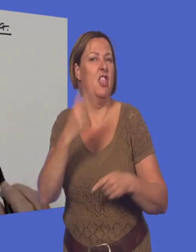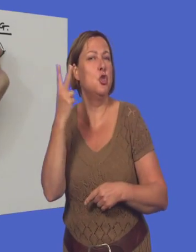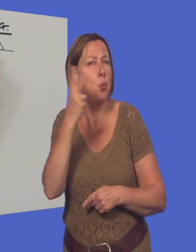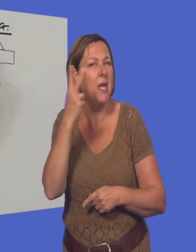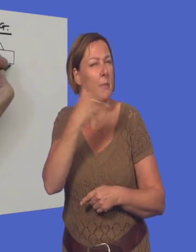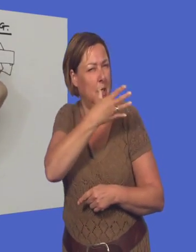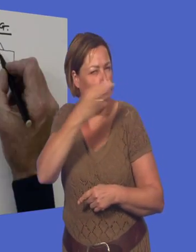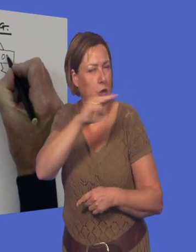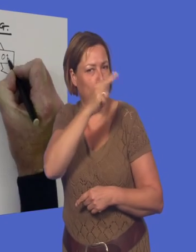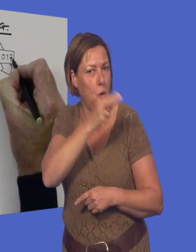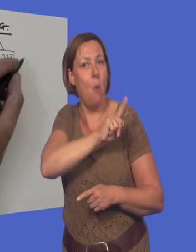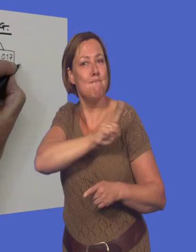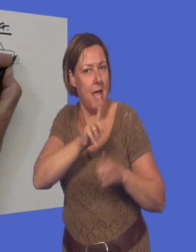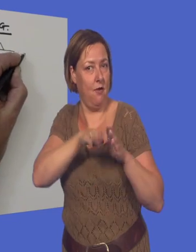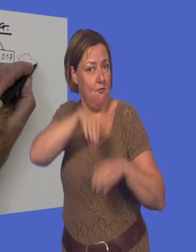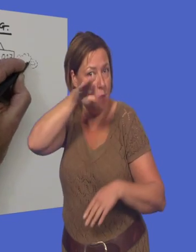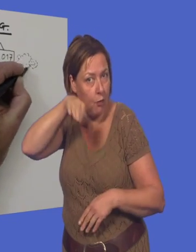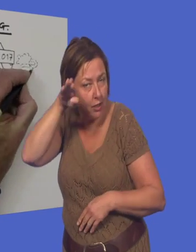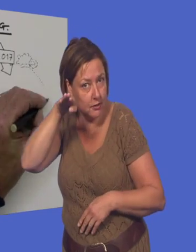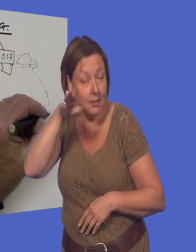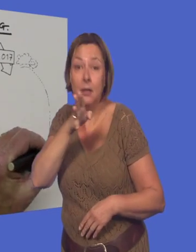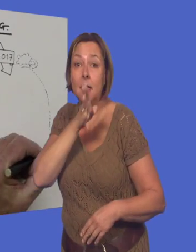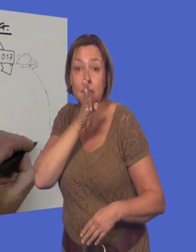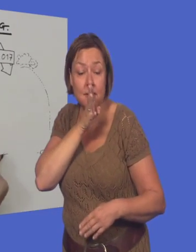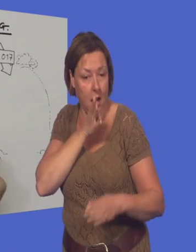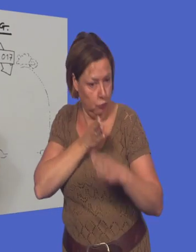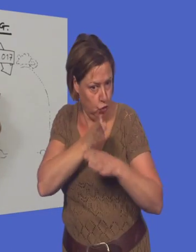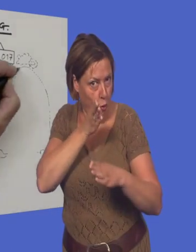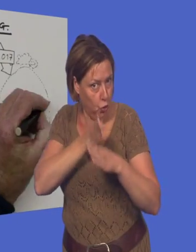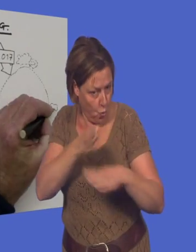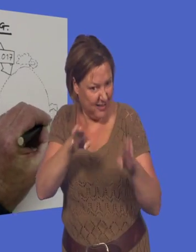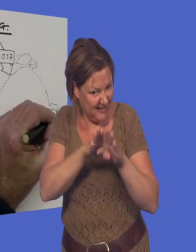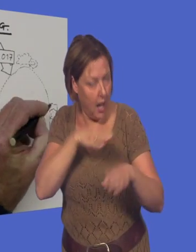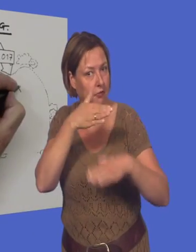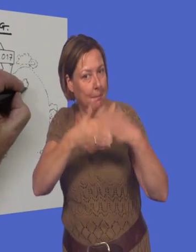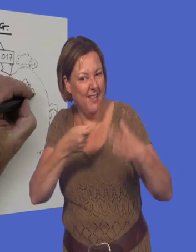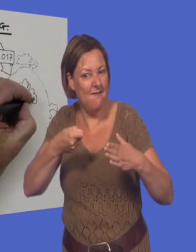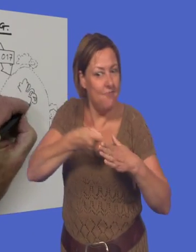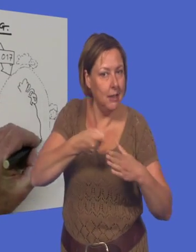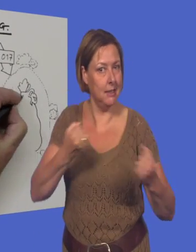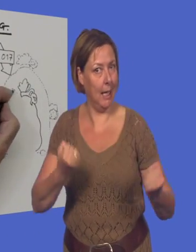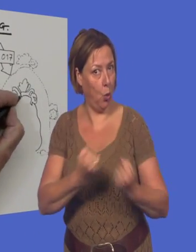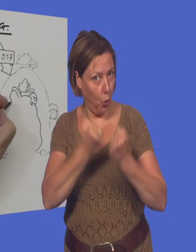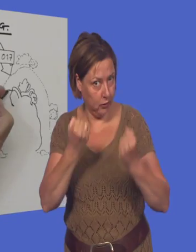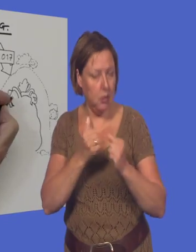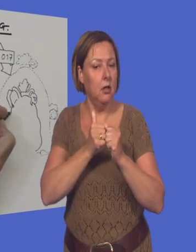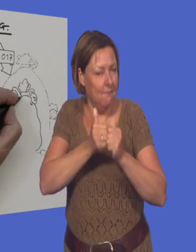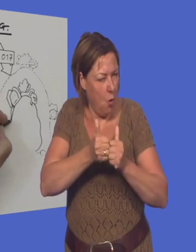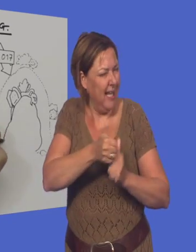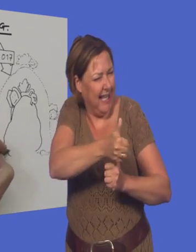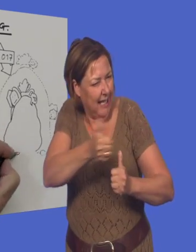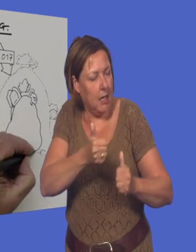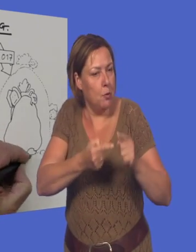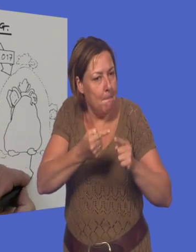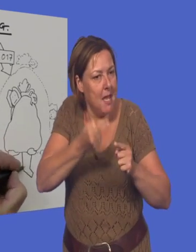volwassene. En als we de langdurige zorg op dezelfde manier blijven organiseren en financieren, dan moeten we met z'n allen steeds meer betalen.